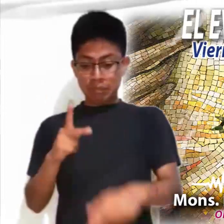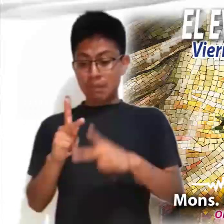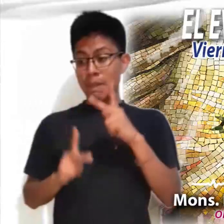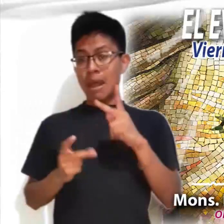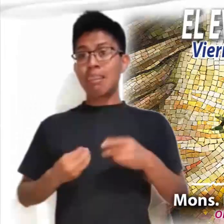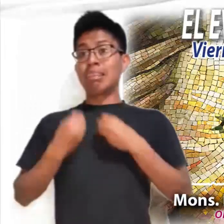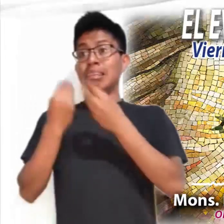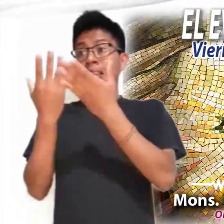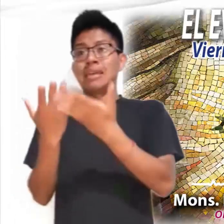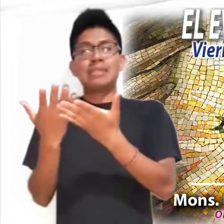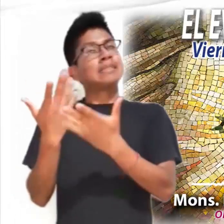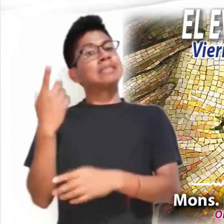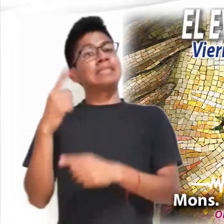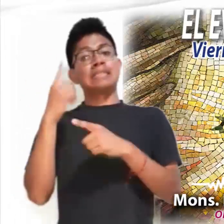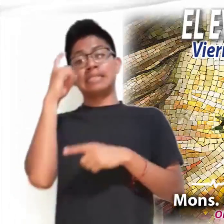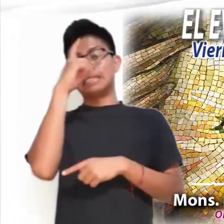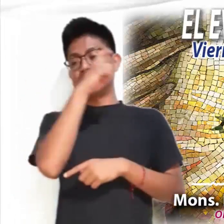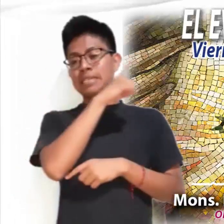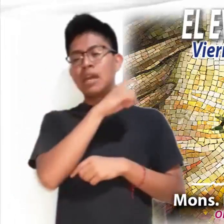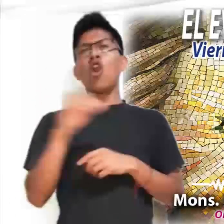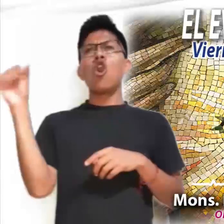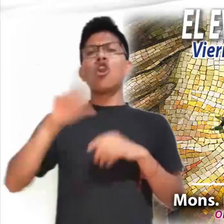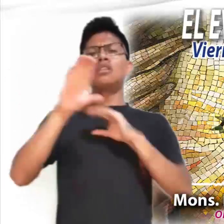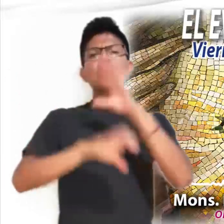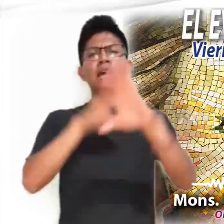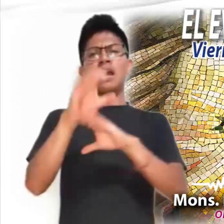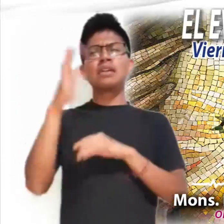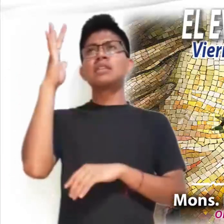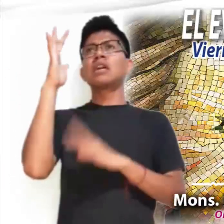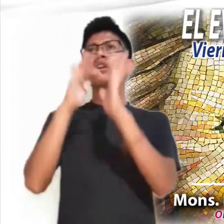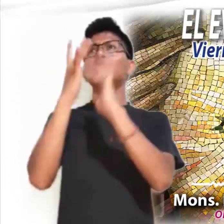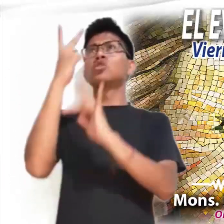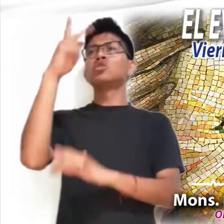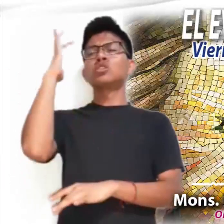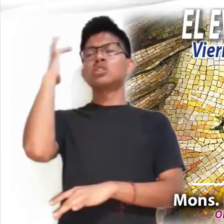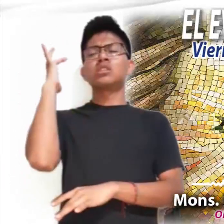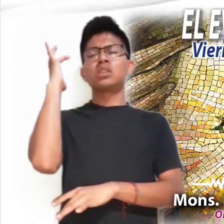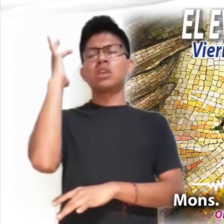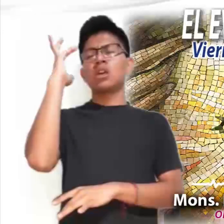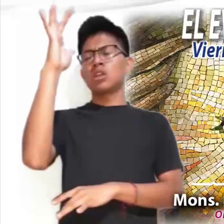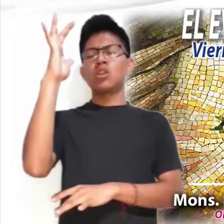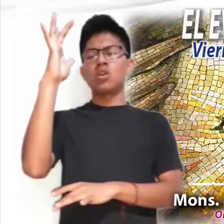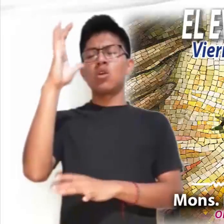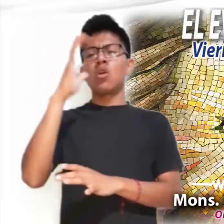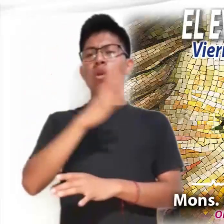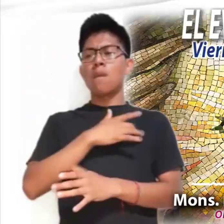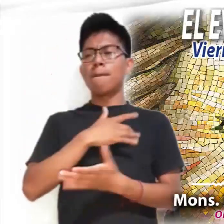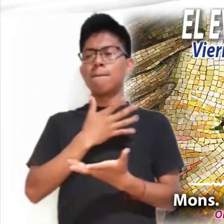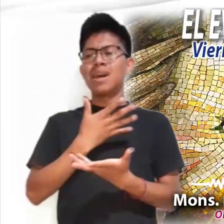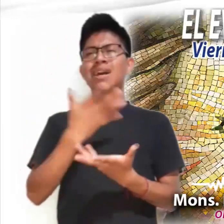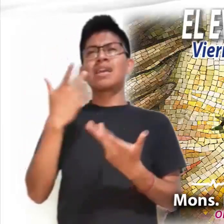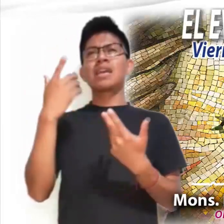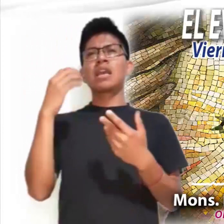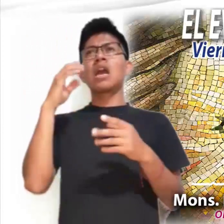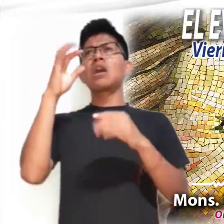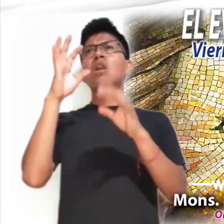otra cosa. Hoy, al celebrar el Sagrado Corazón de Jesús, retomando las palabras de San Pablo, quisiera comprender cuál es